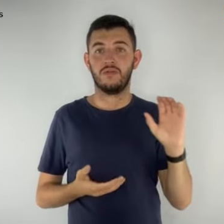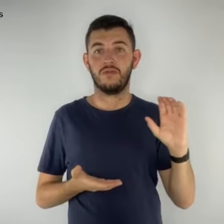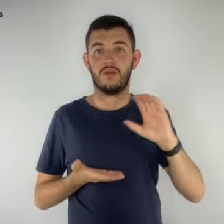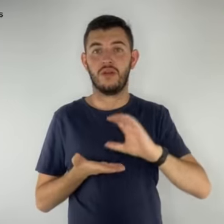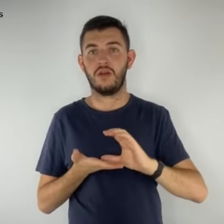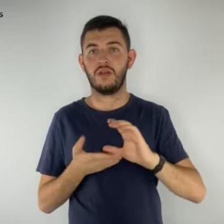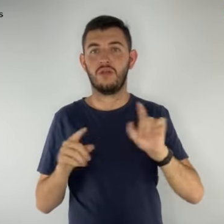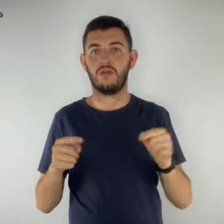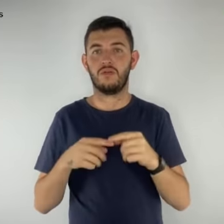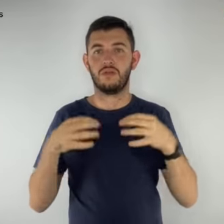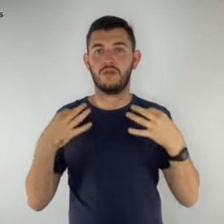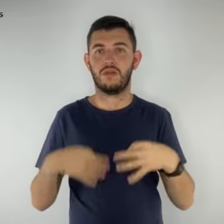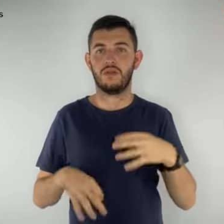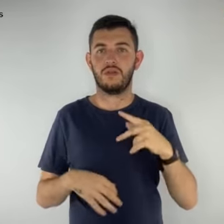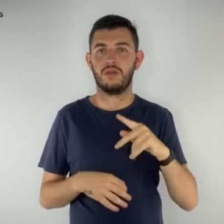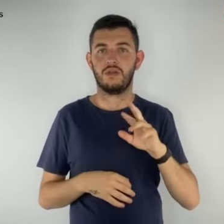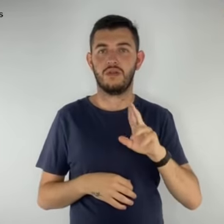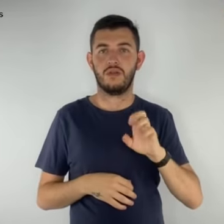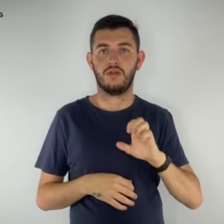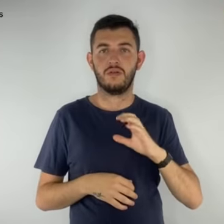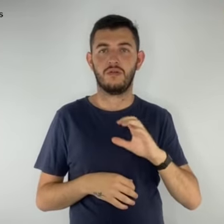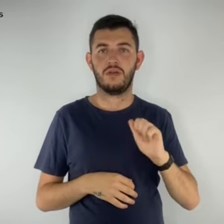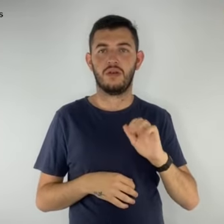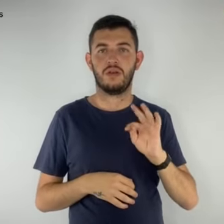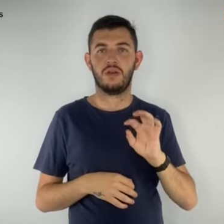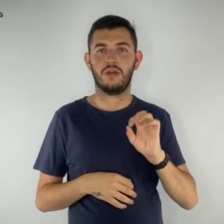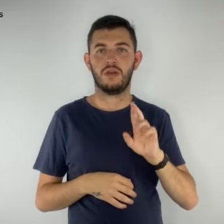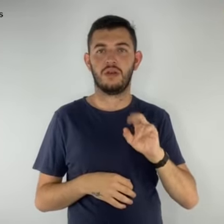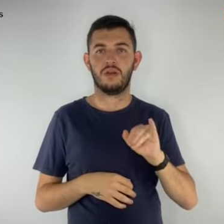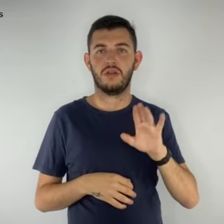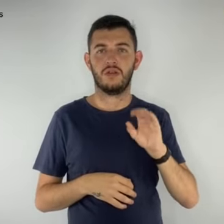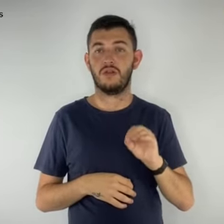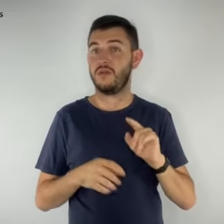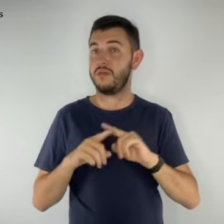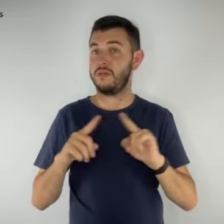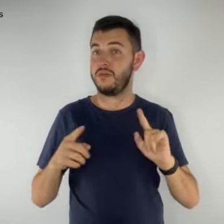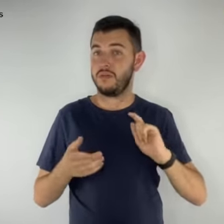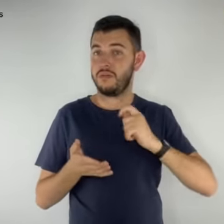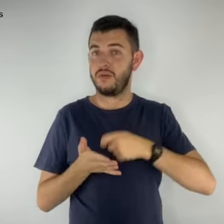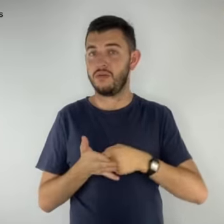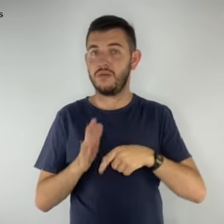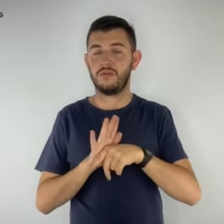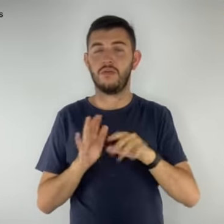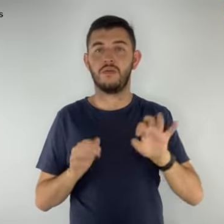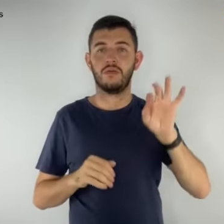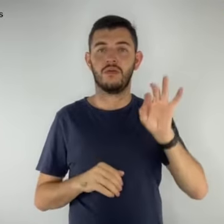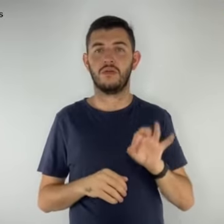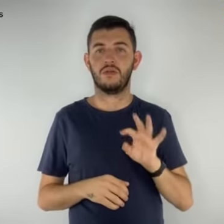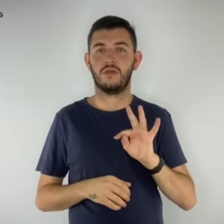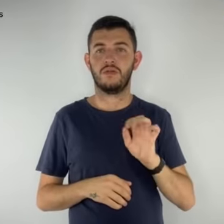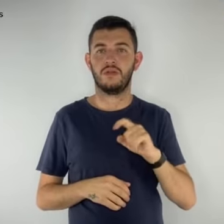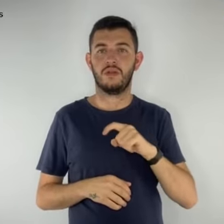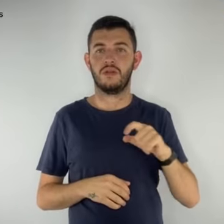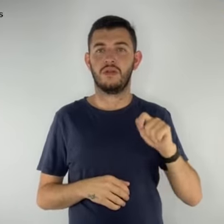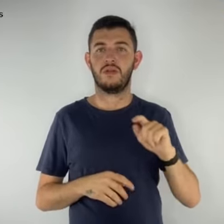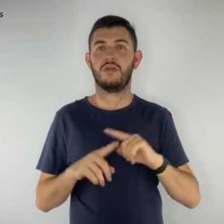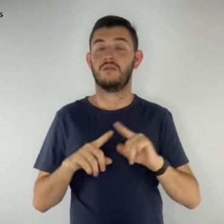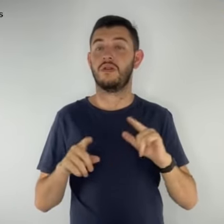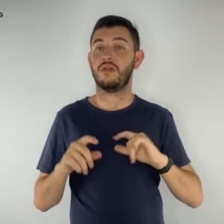referente ao precatório, mas mediante o pagamento de uma taxa. Em um dos golpes, os